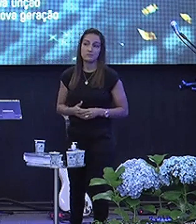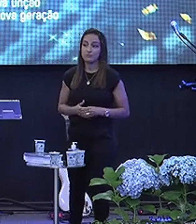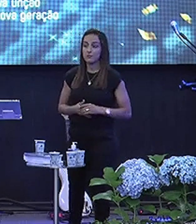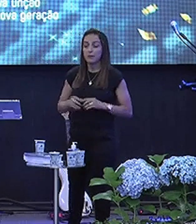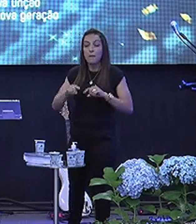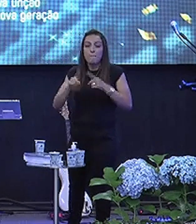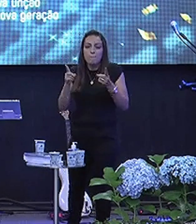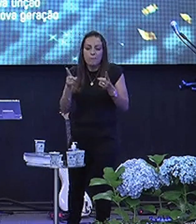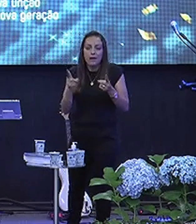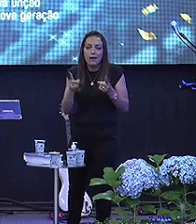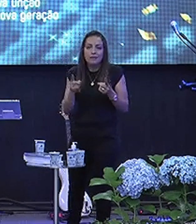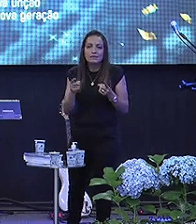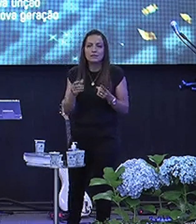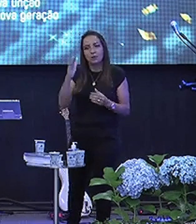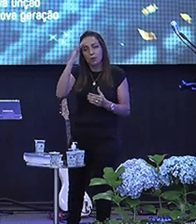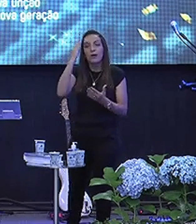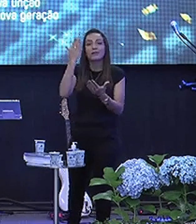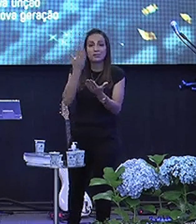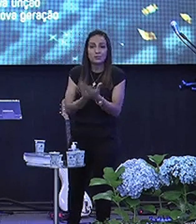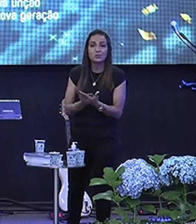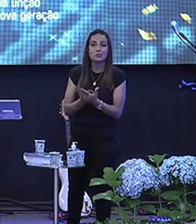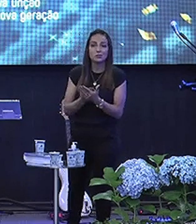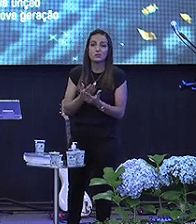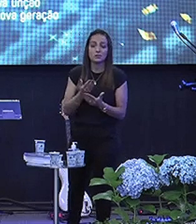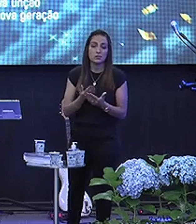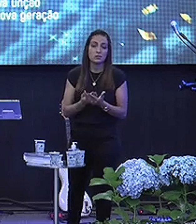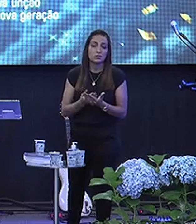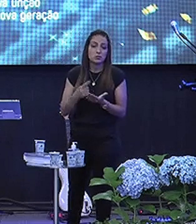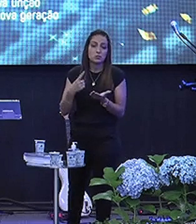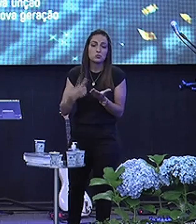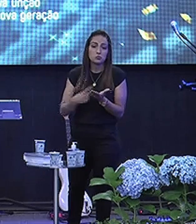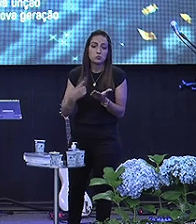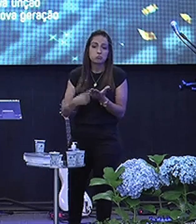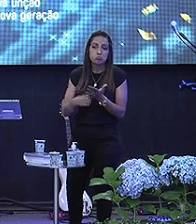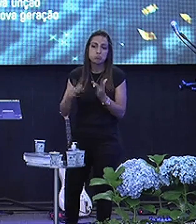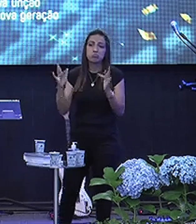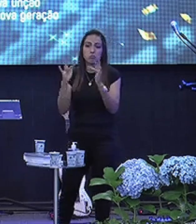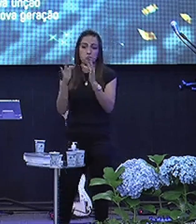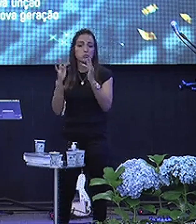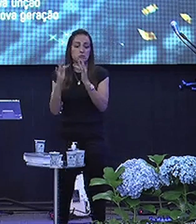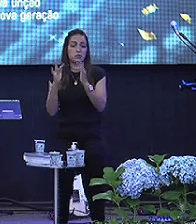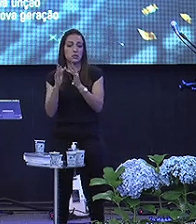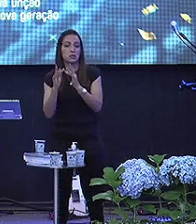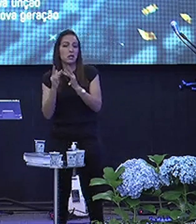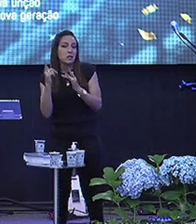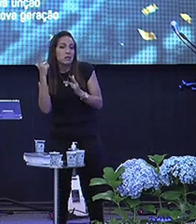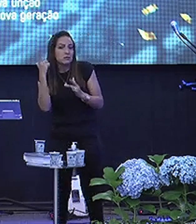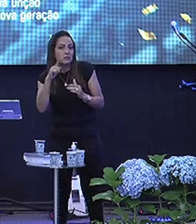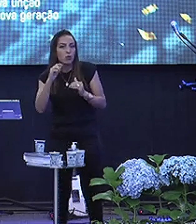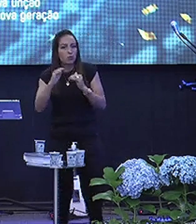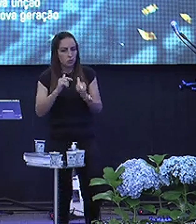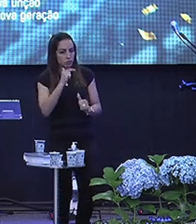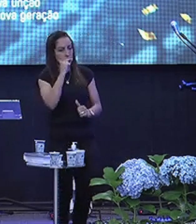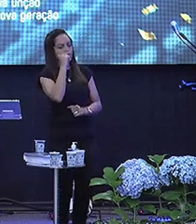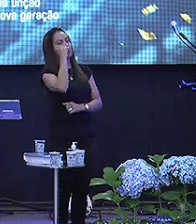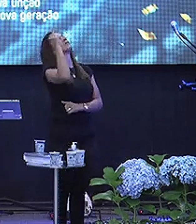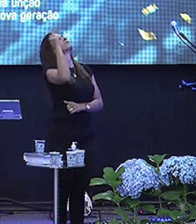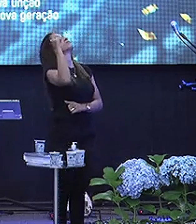Mas eu sei O propósito Do espinho Qual era o propósito Do espinho Para que ele Não se Ensoberbecesse